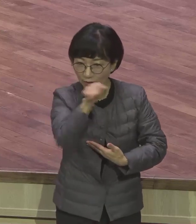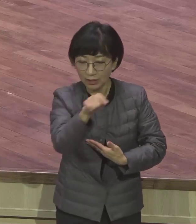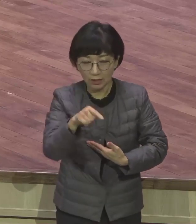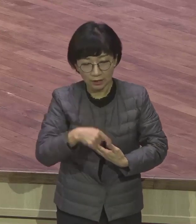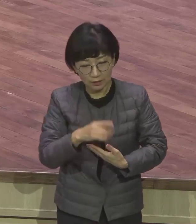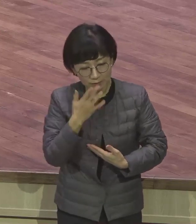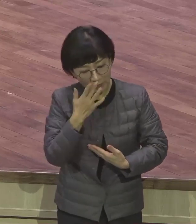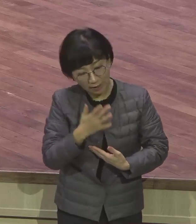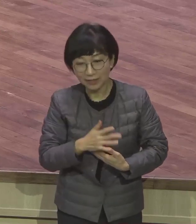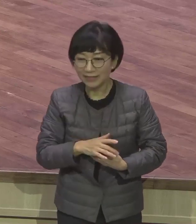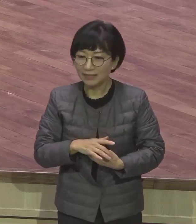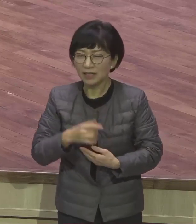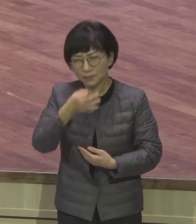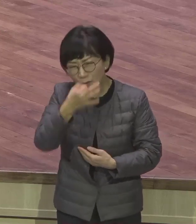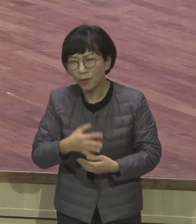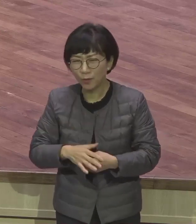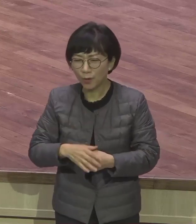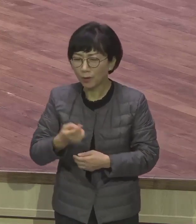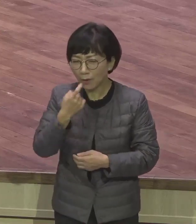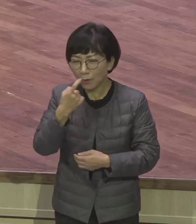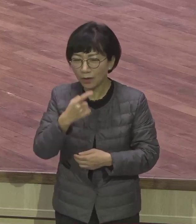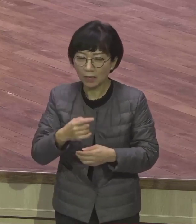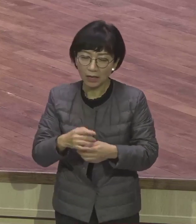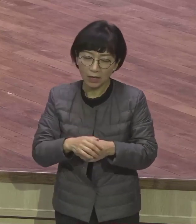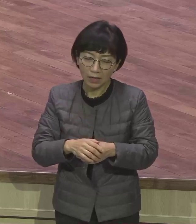발음이 이러니 이거를 비워야 되는데 두 시간 잤다니까니까